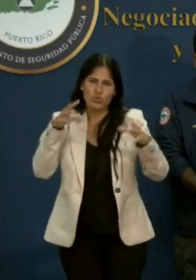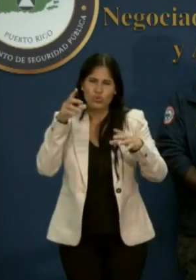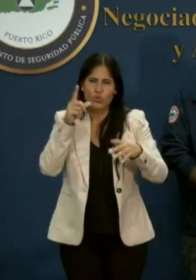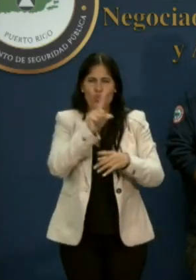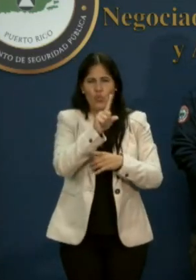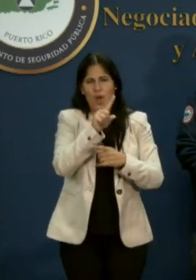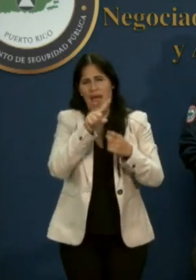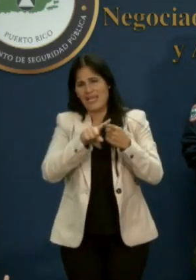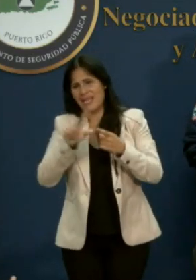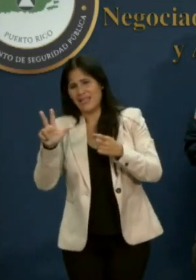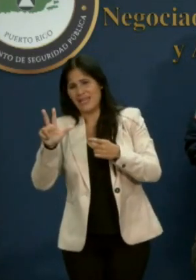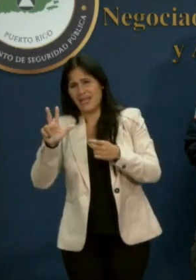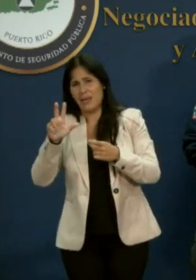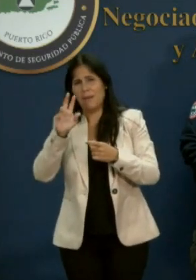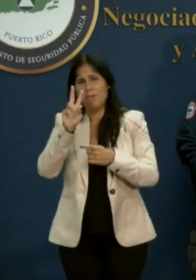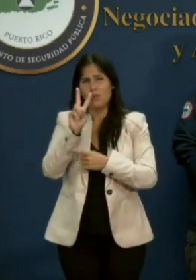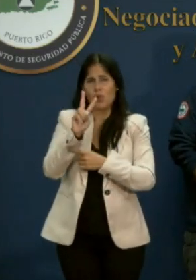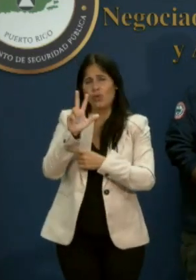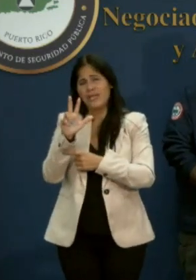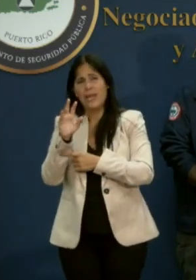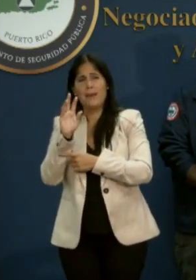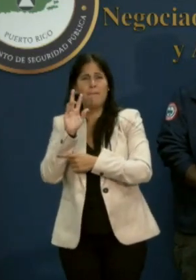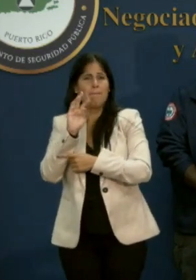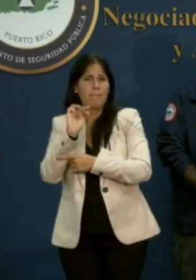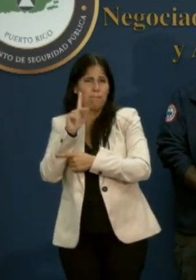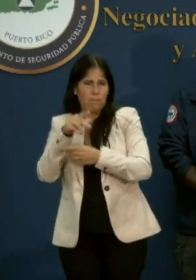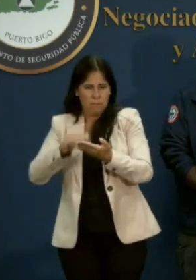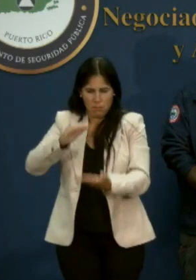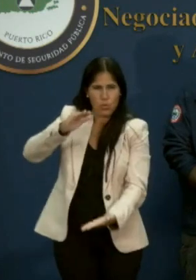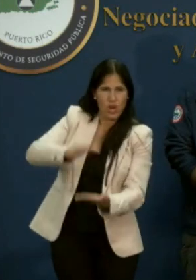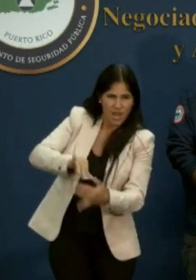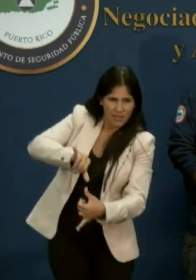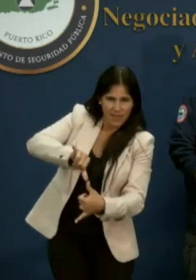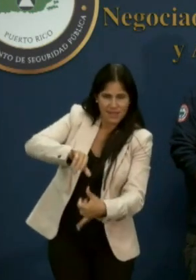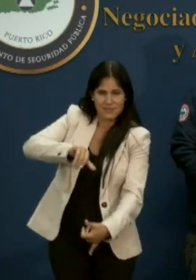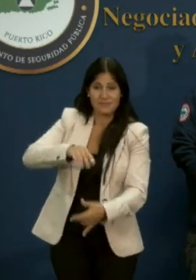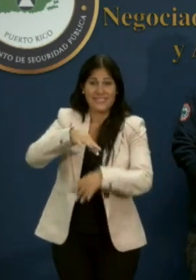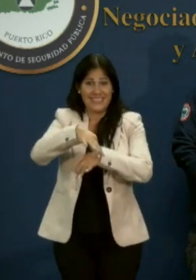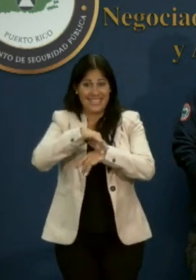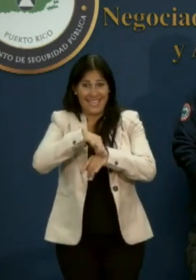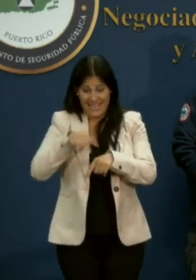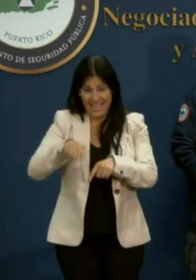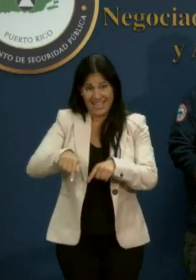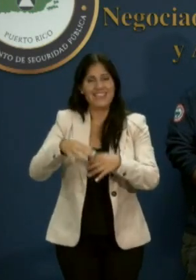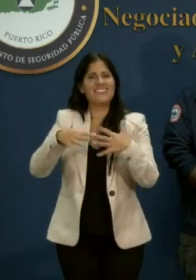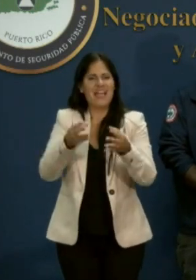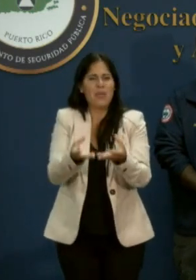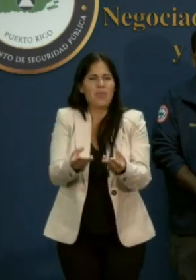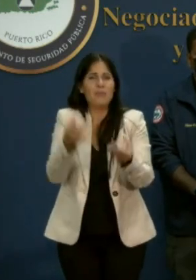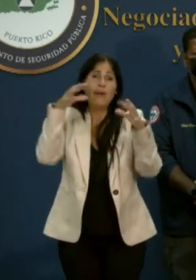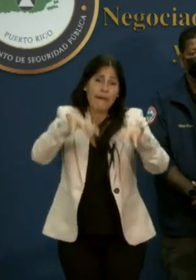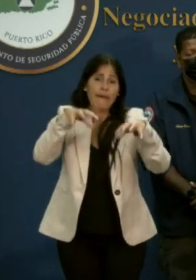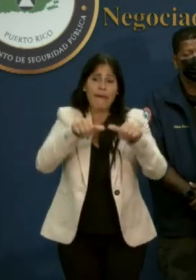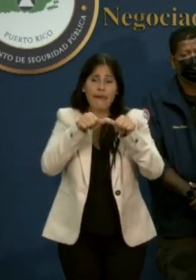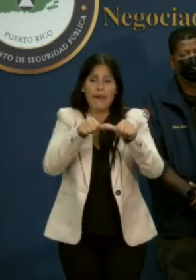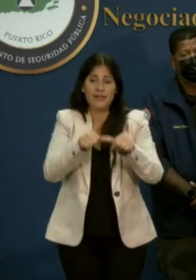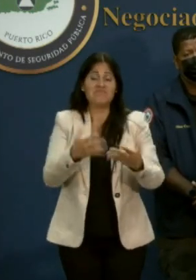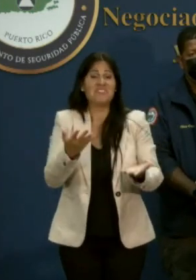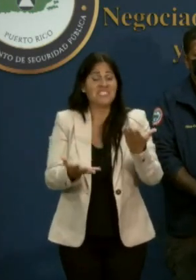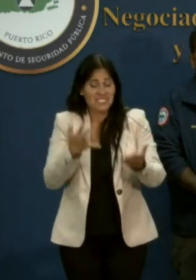y esto pues ha saturado el suelo. Por lo tanto, todos los cuerpos de agua en esa región podrían estar reaccionando rápidamente.